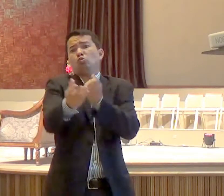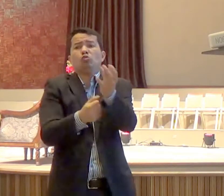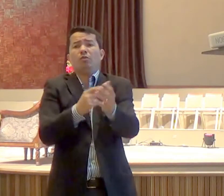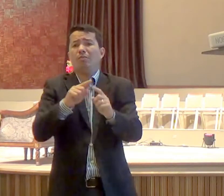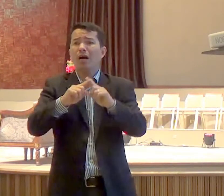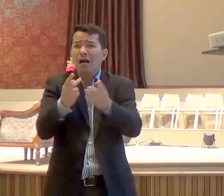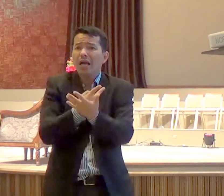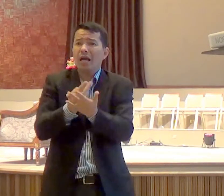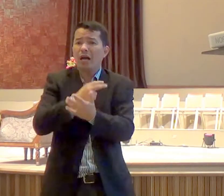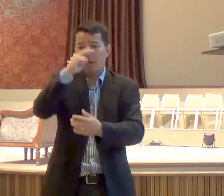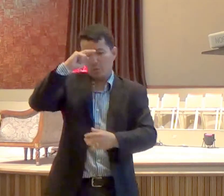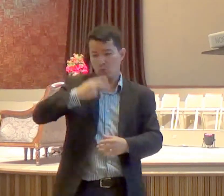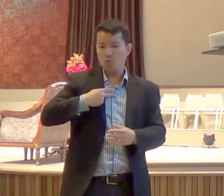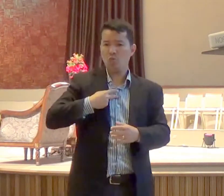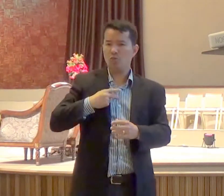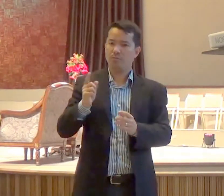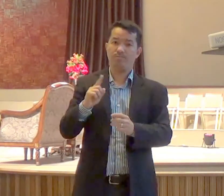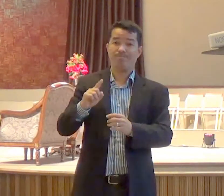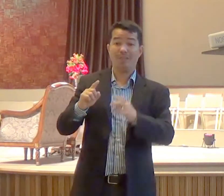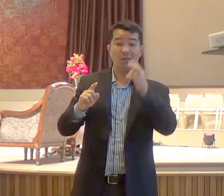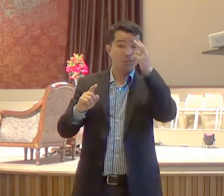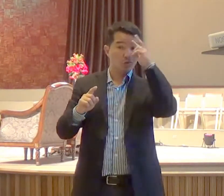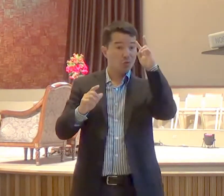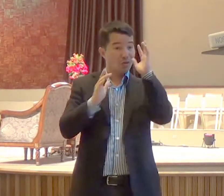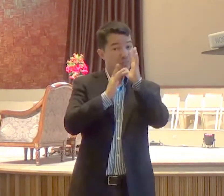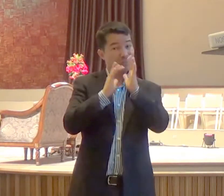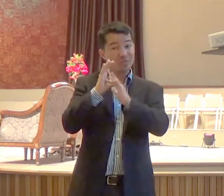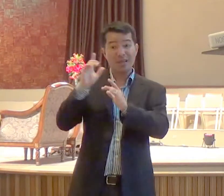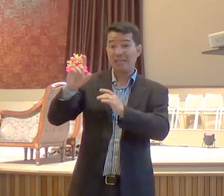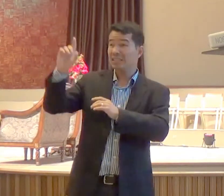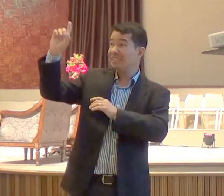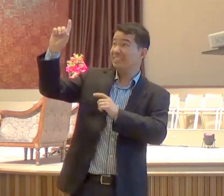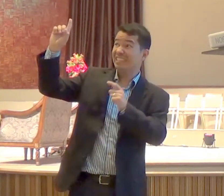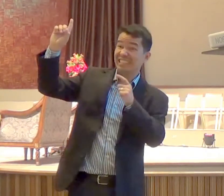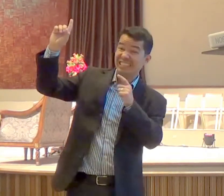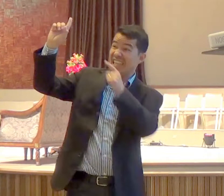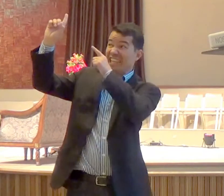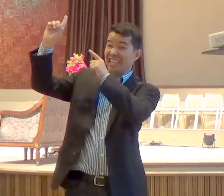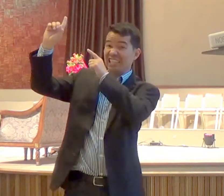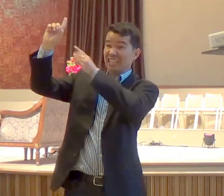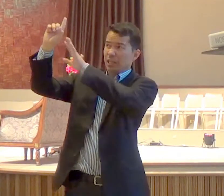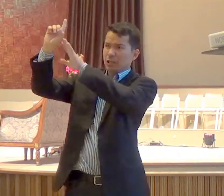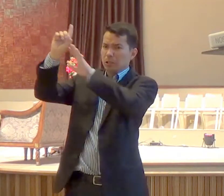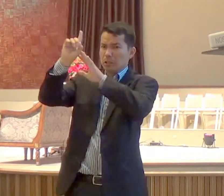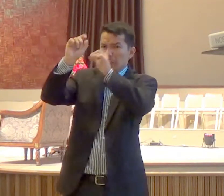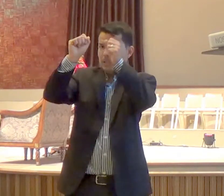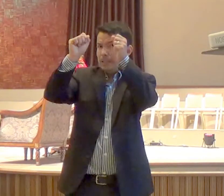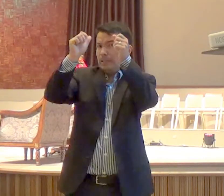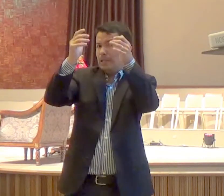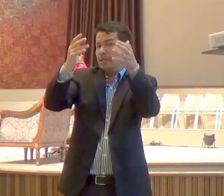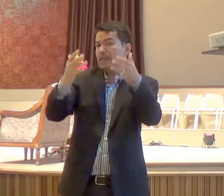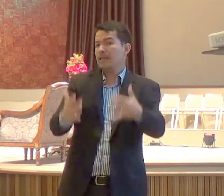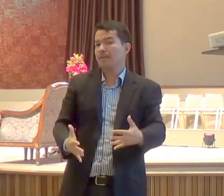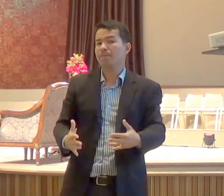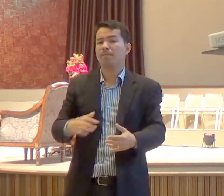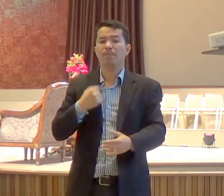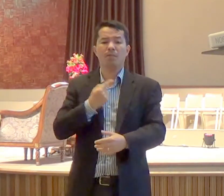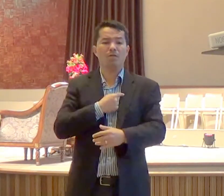e nem sempre, nós anunciamos, o Cristo, que veio, e que voltará, e que é juiz,